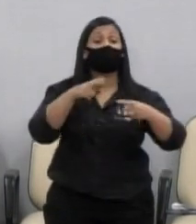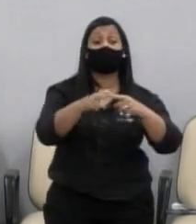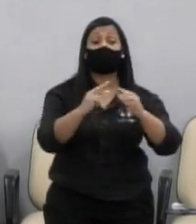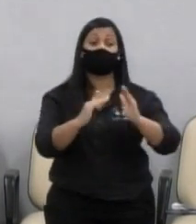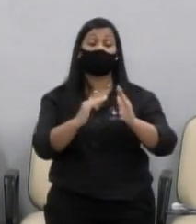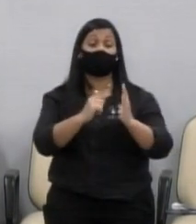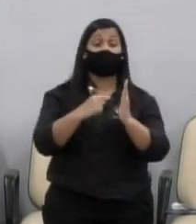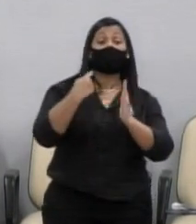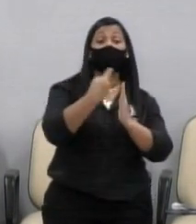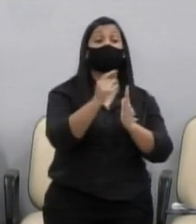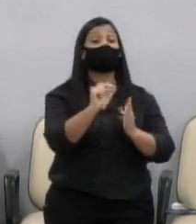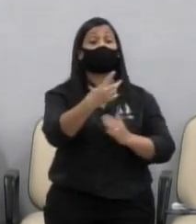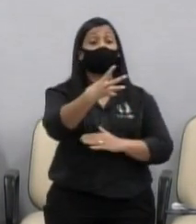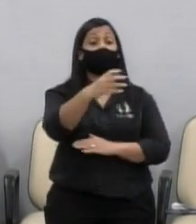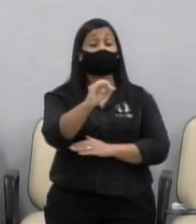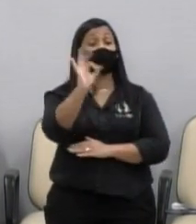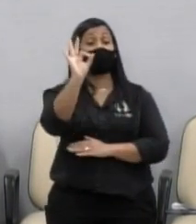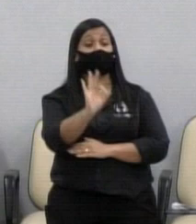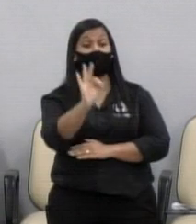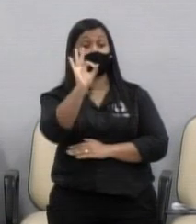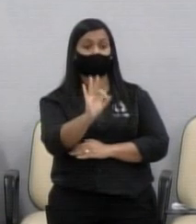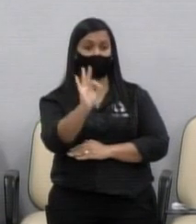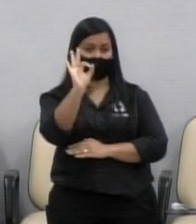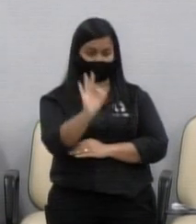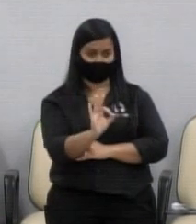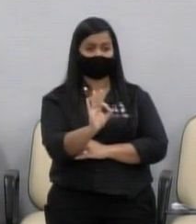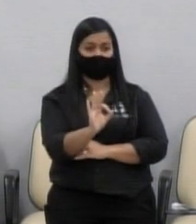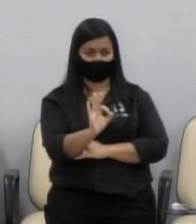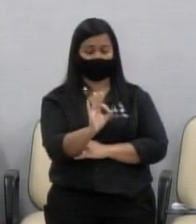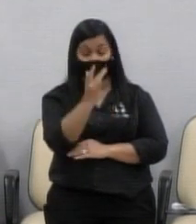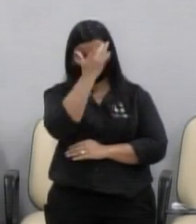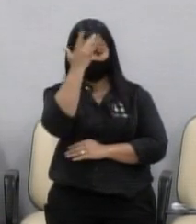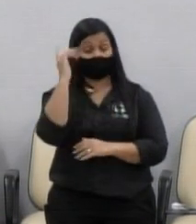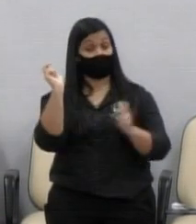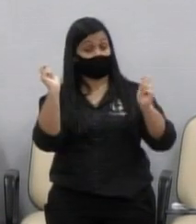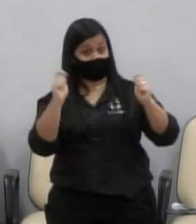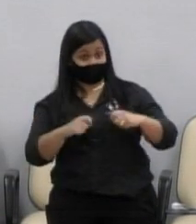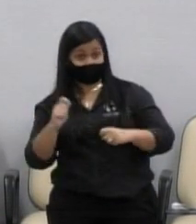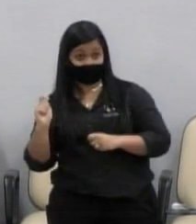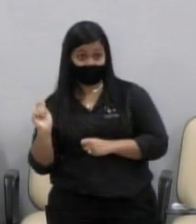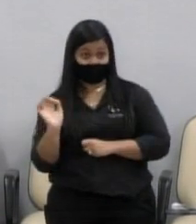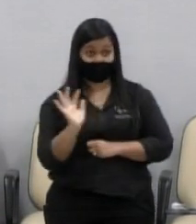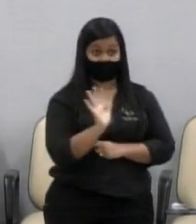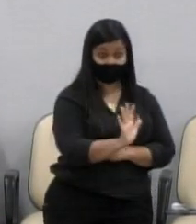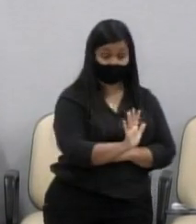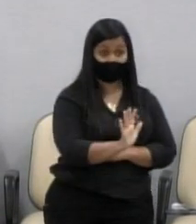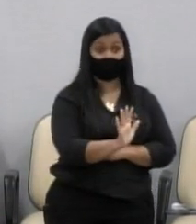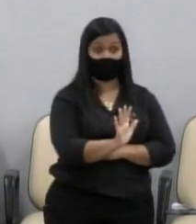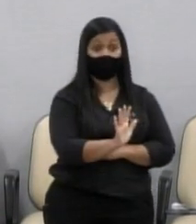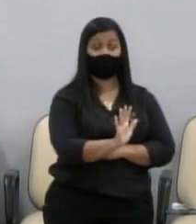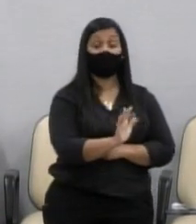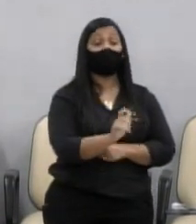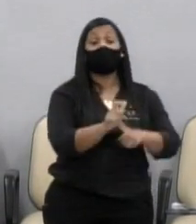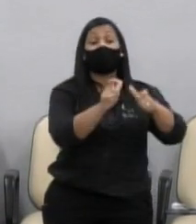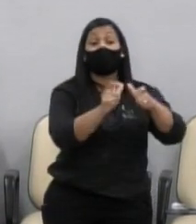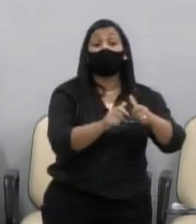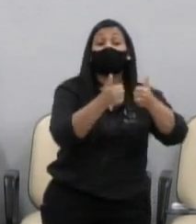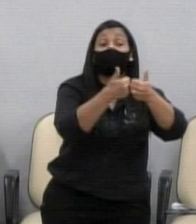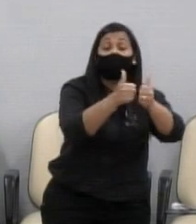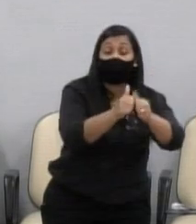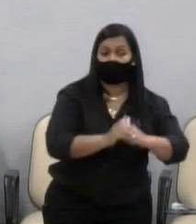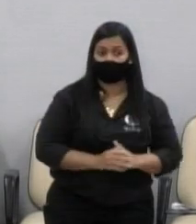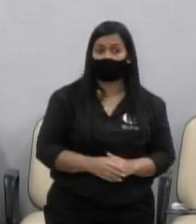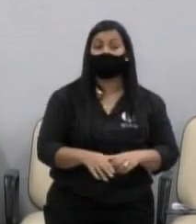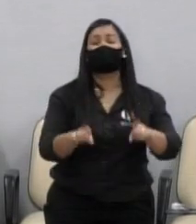a 40% da capacidade máxima de pessoas, isto dentro dos ônibus. E